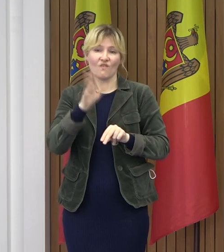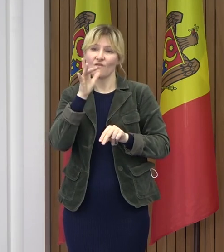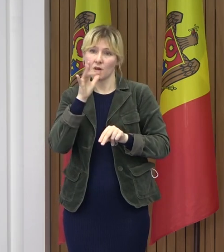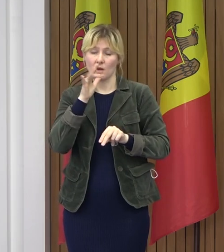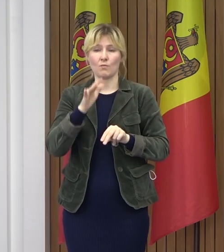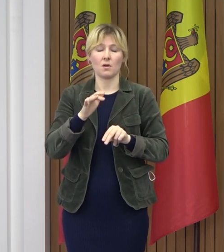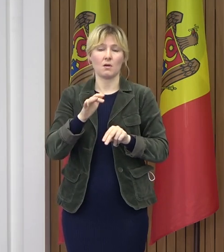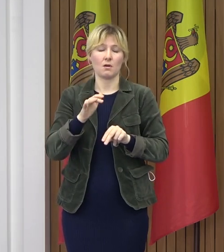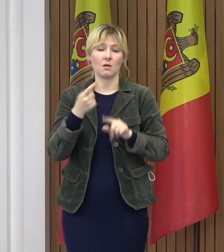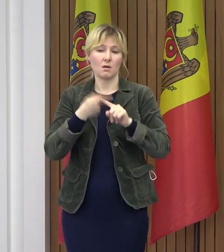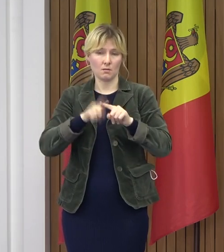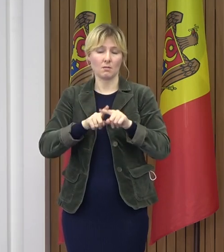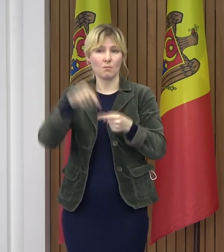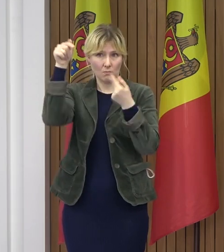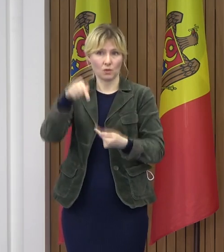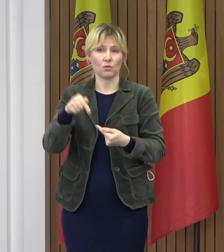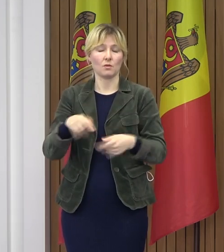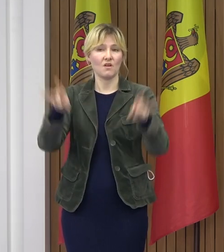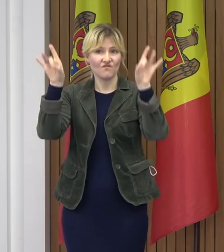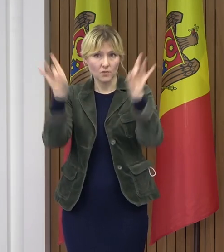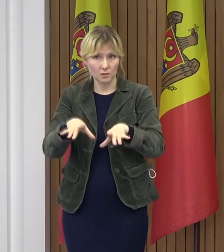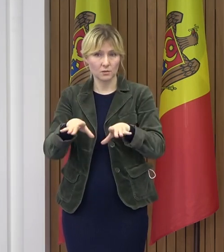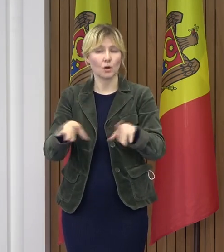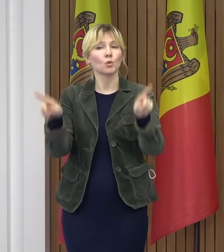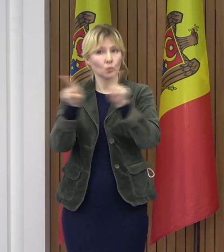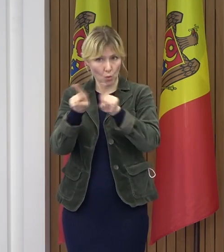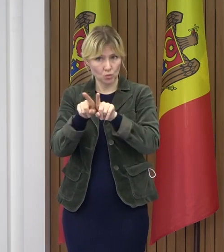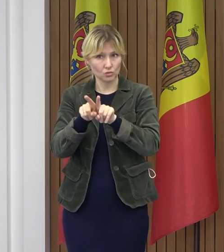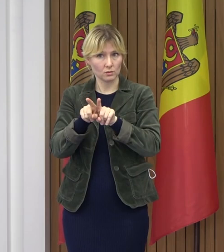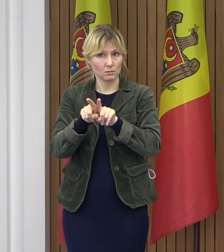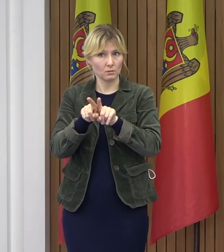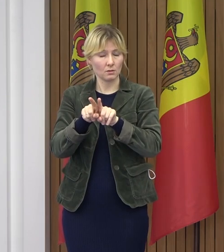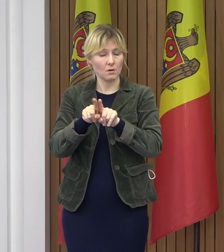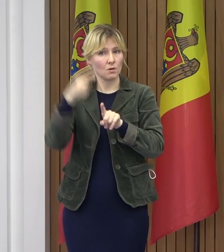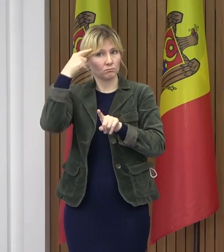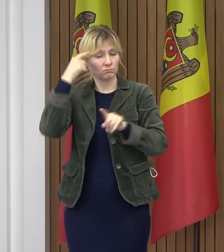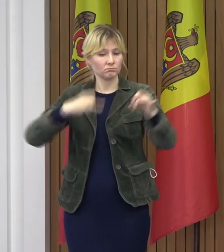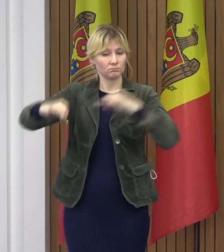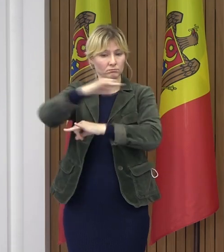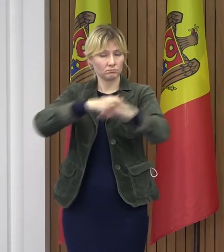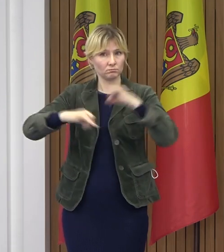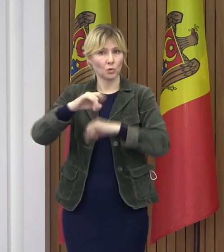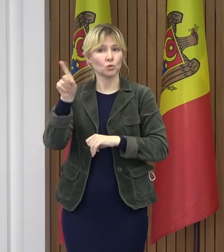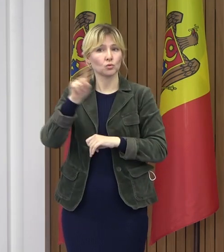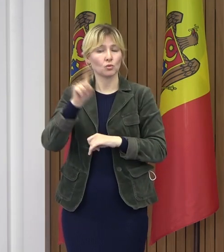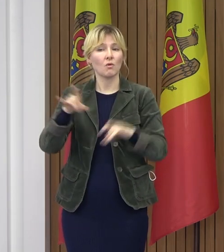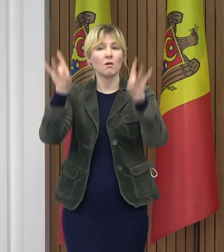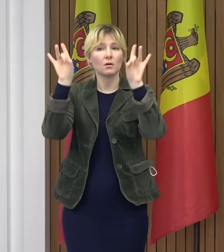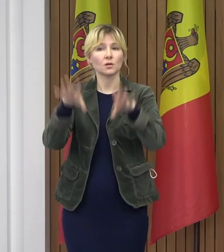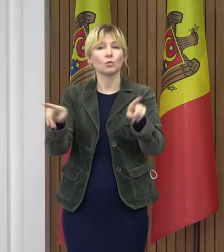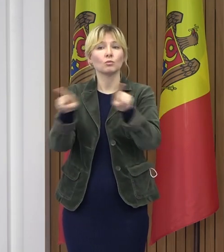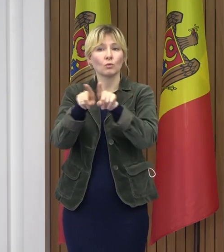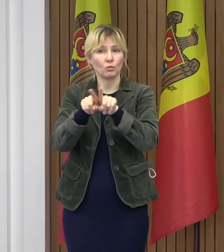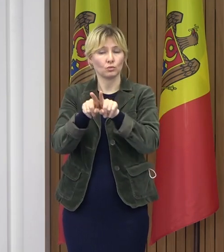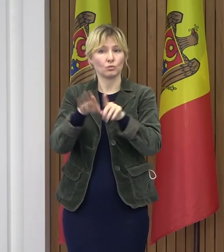Restaurantele. Am luat decizia de comun acord ca restaurantele să-și înceteze programul